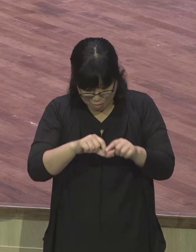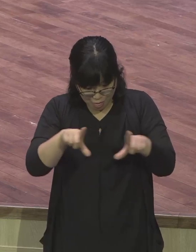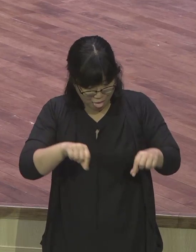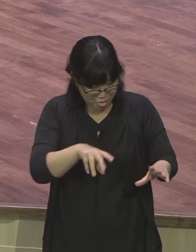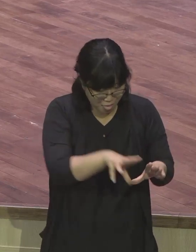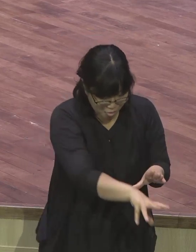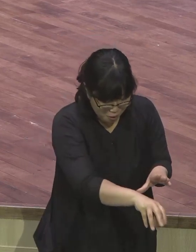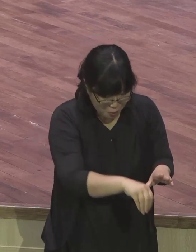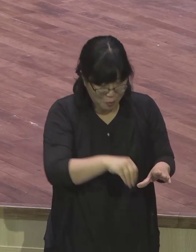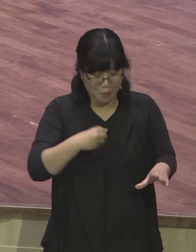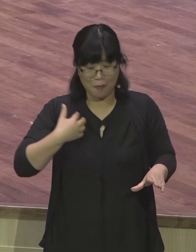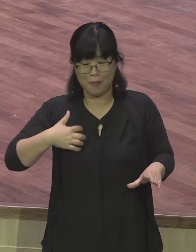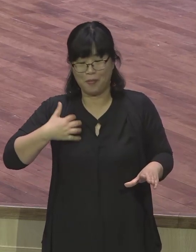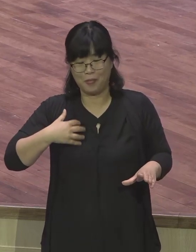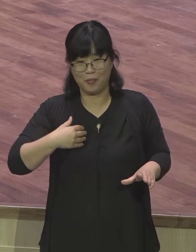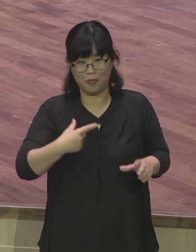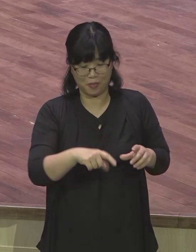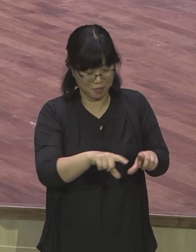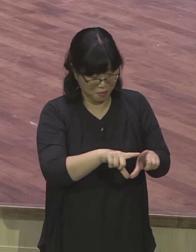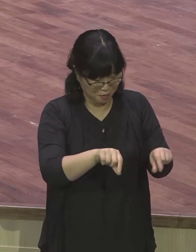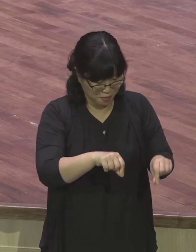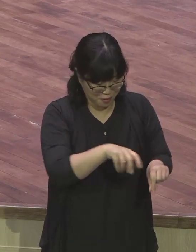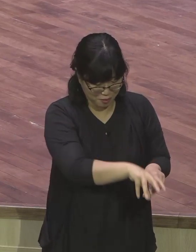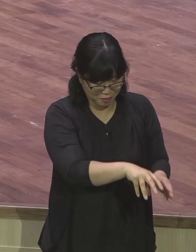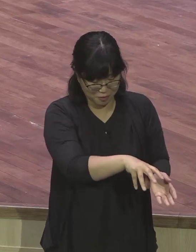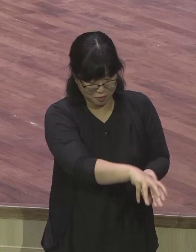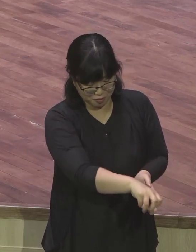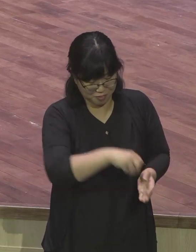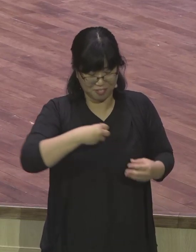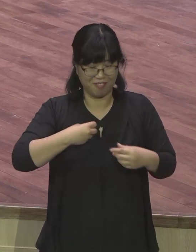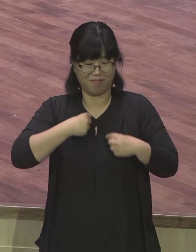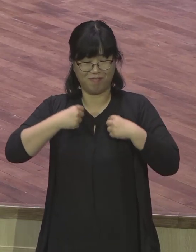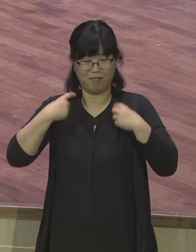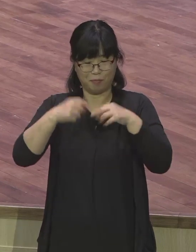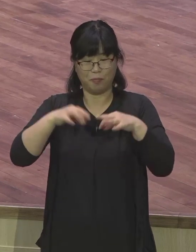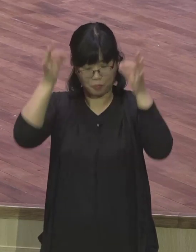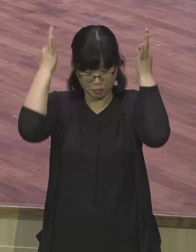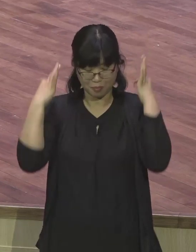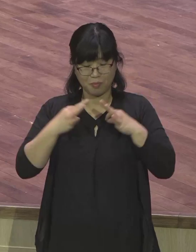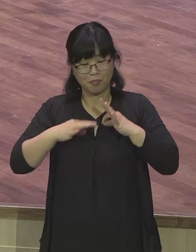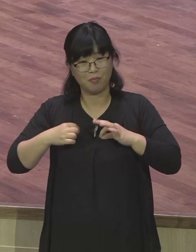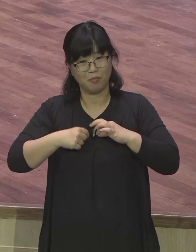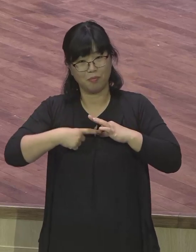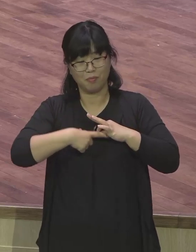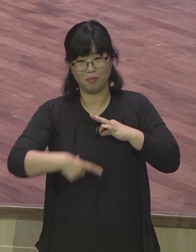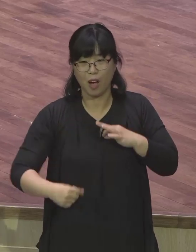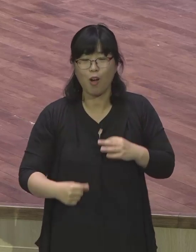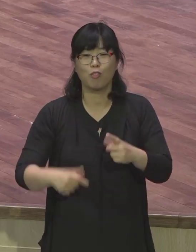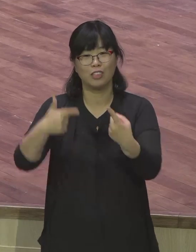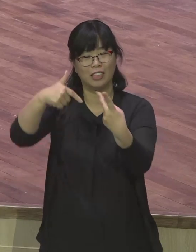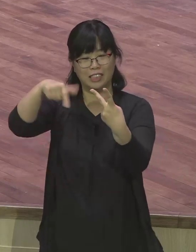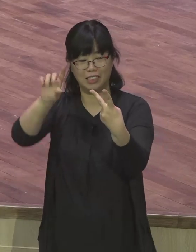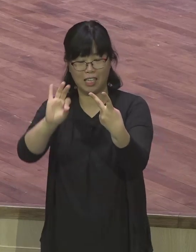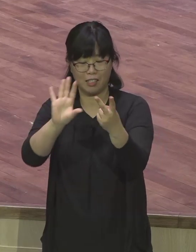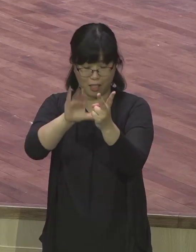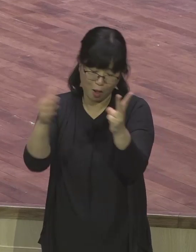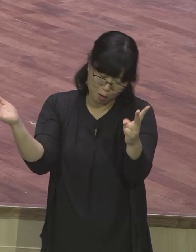해달라는 기도를 하게 되었습니다 그 다음에는 정식으로 랩런트 대회를 신청해서 가게 되었고 그